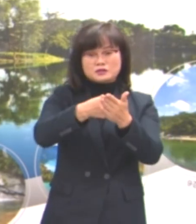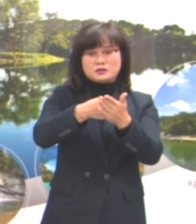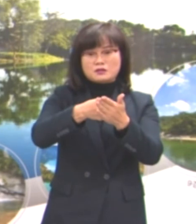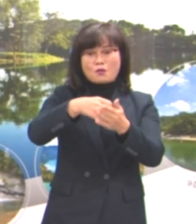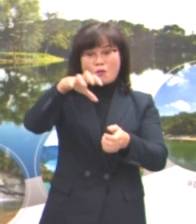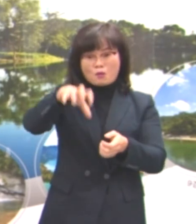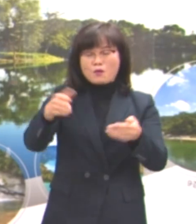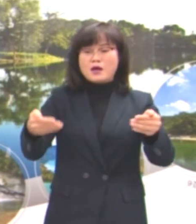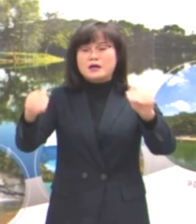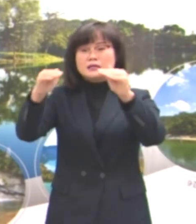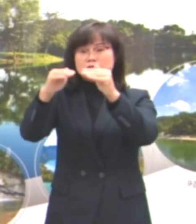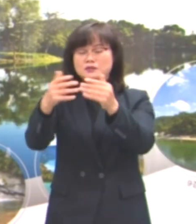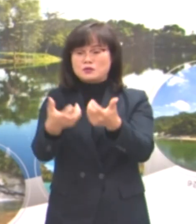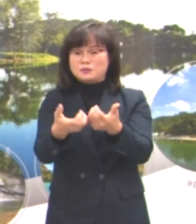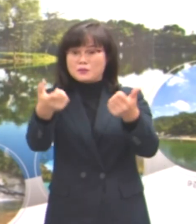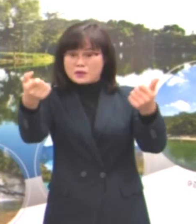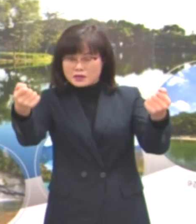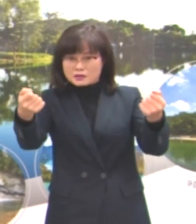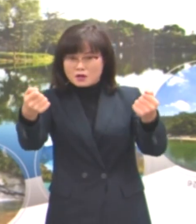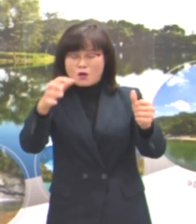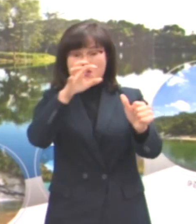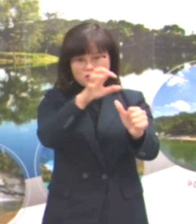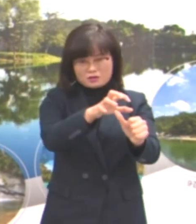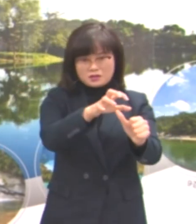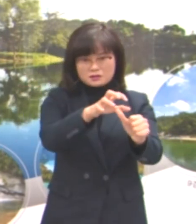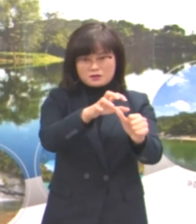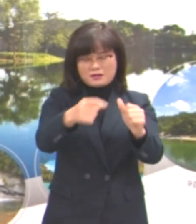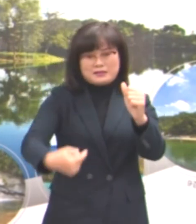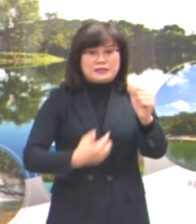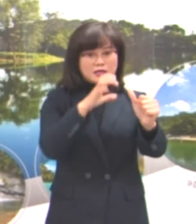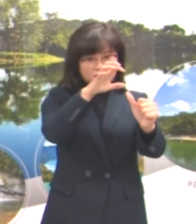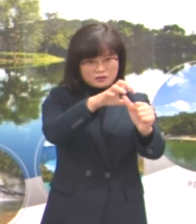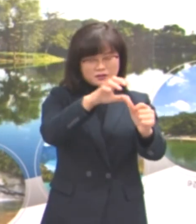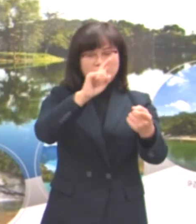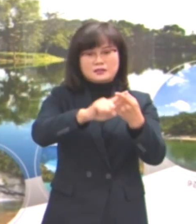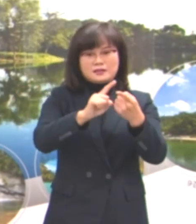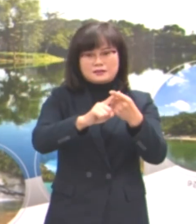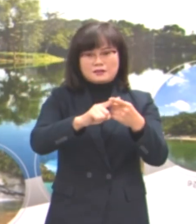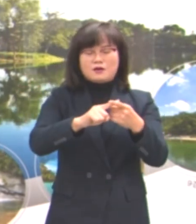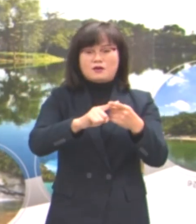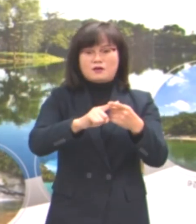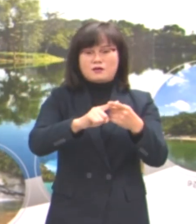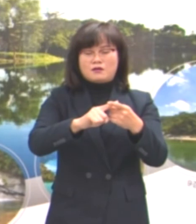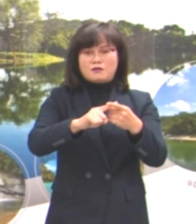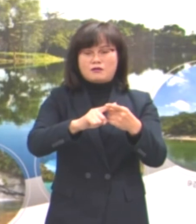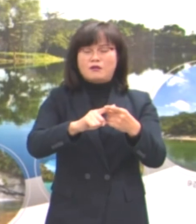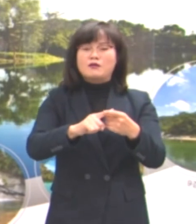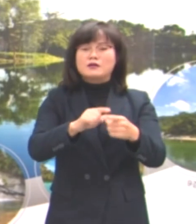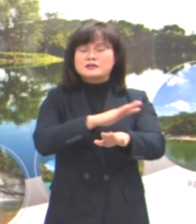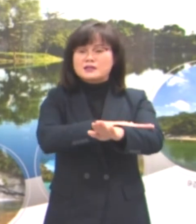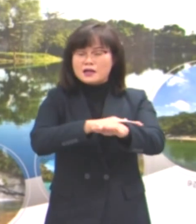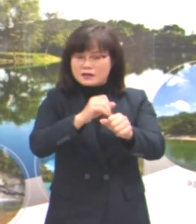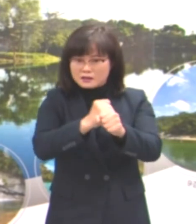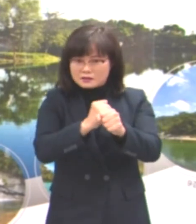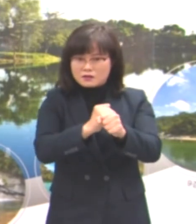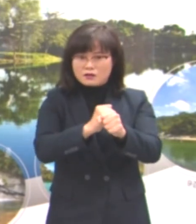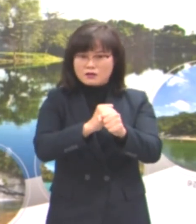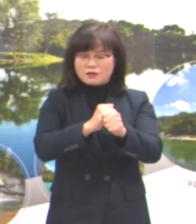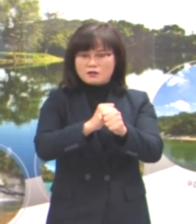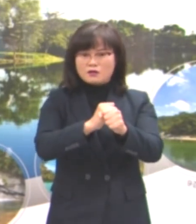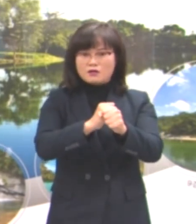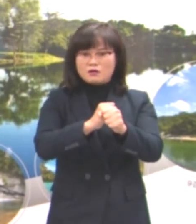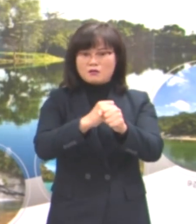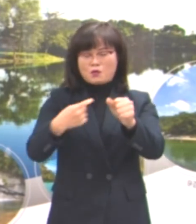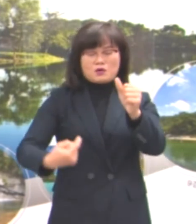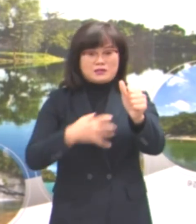이송하여 격리하는 등 자가격리자 관리에 철저를 기하여 자가격리자로 인한 가정 내